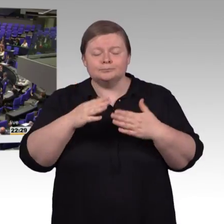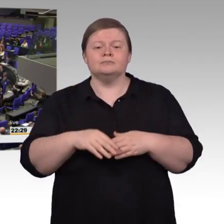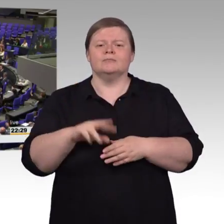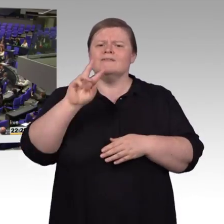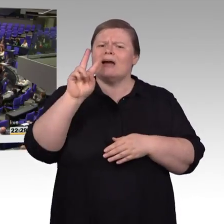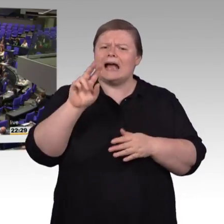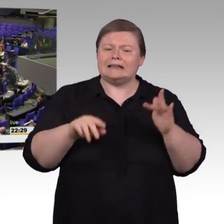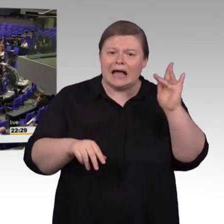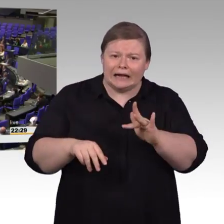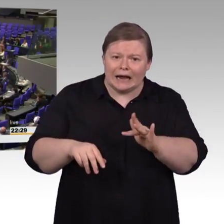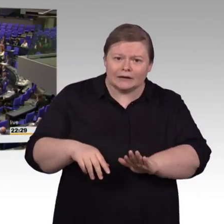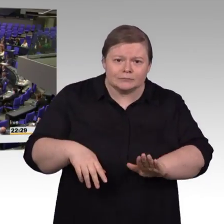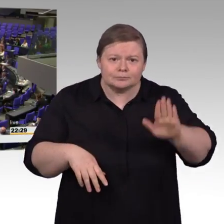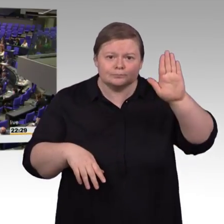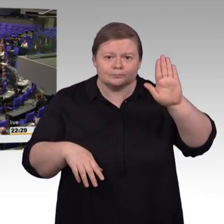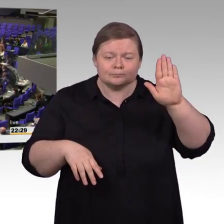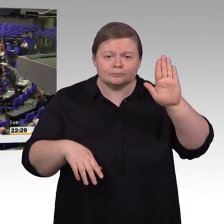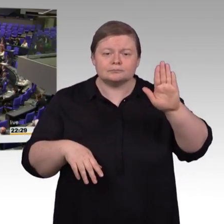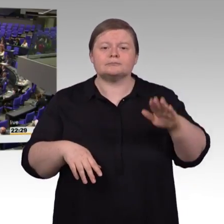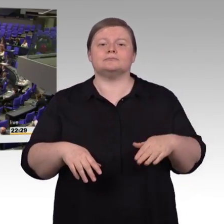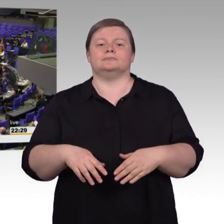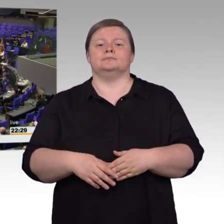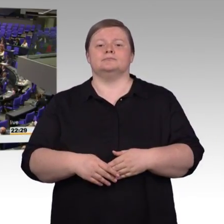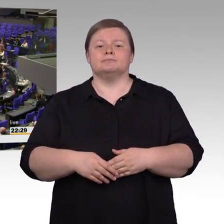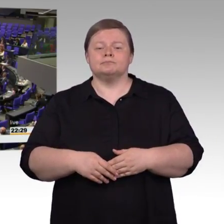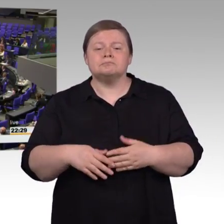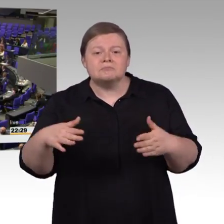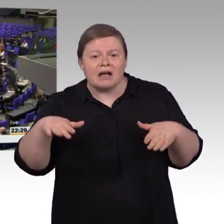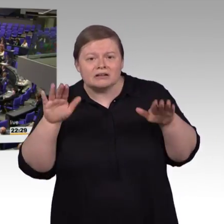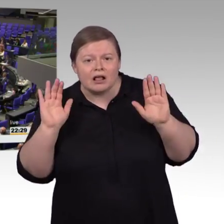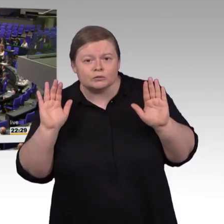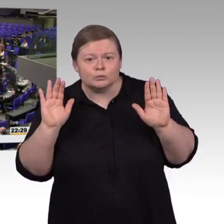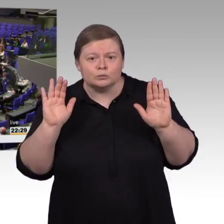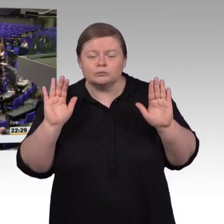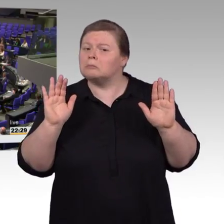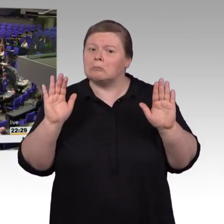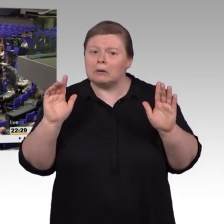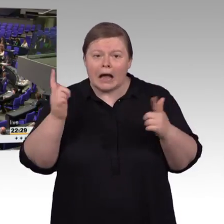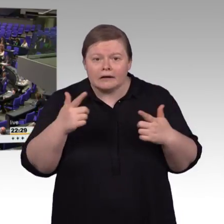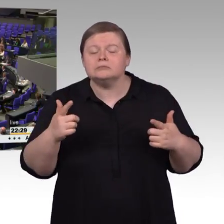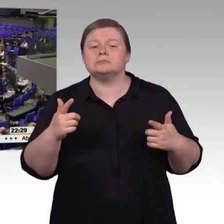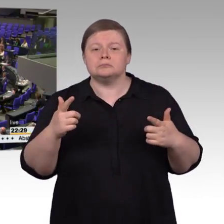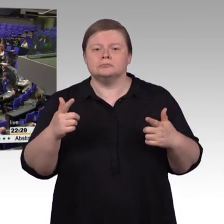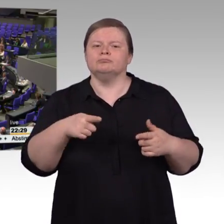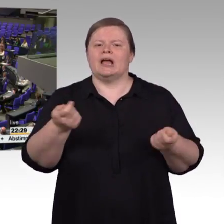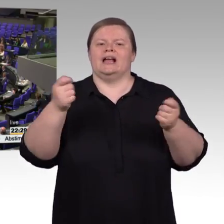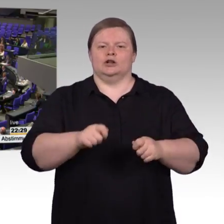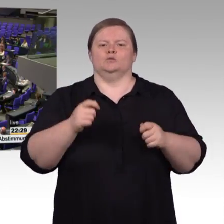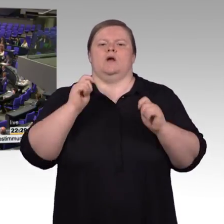Enthaltungen? Keine. Der Entschließungsantrag ist abgelehnt. Zugestimmt hat Bündnis 90 die Grünen und die Fraktion der Linken. Dagegen war die